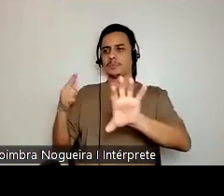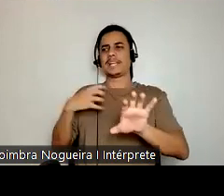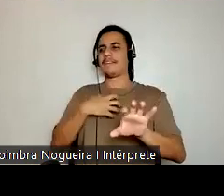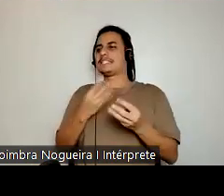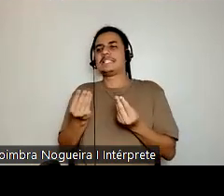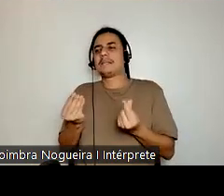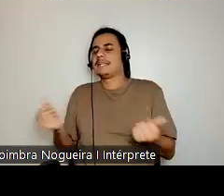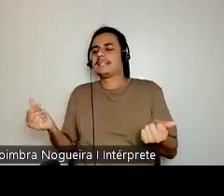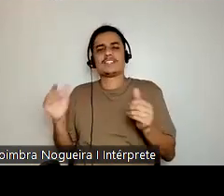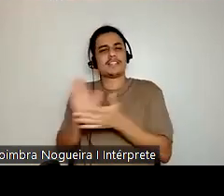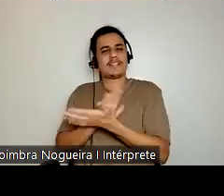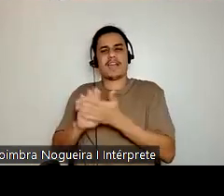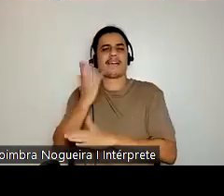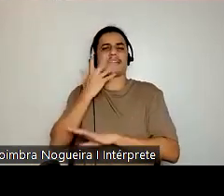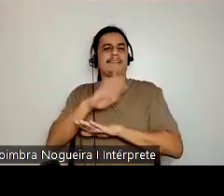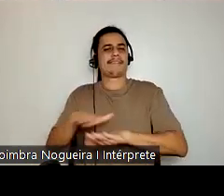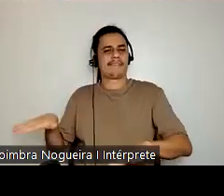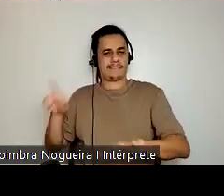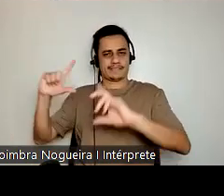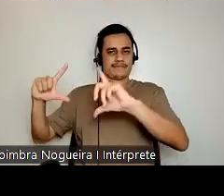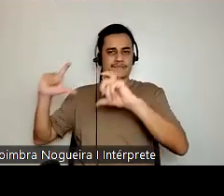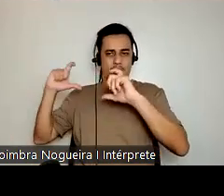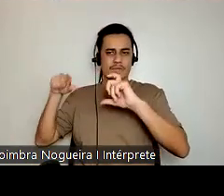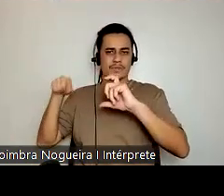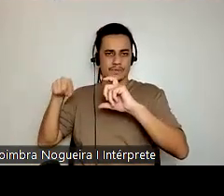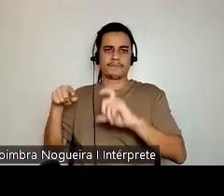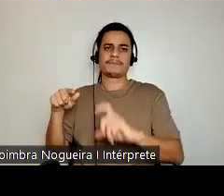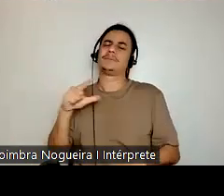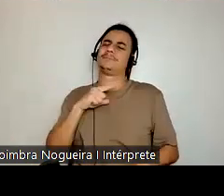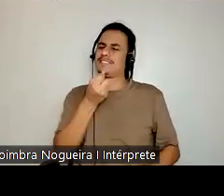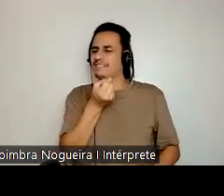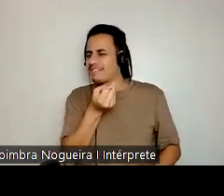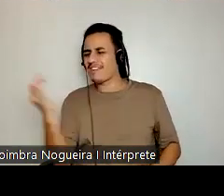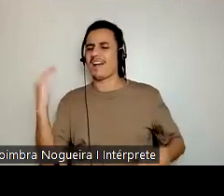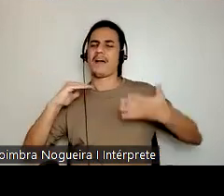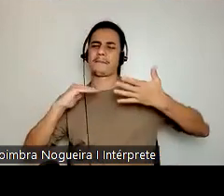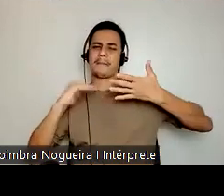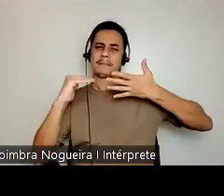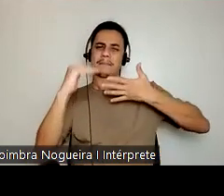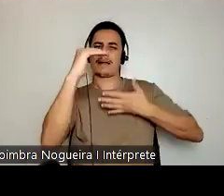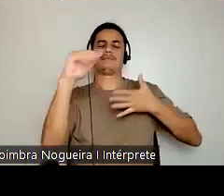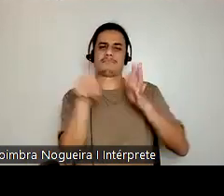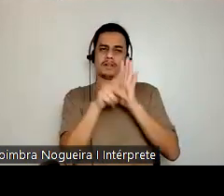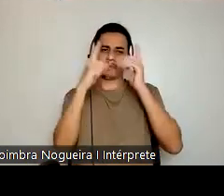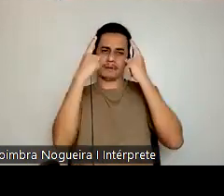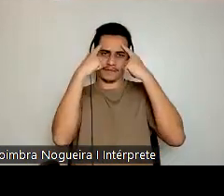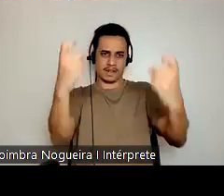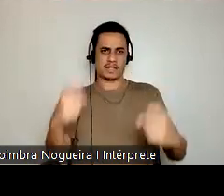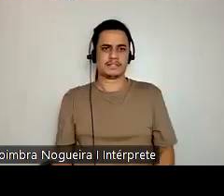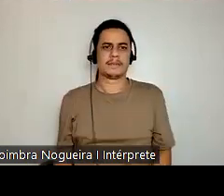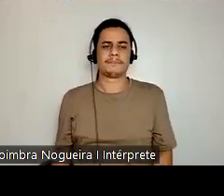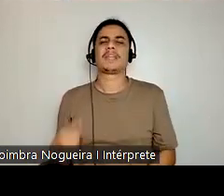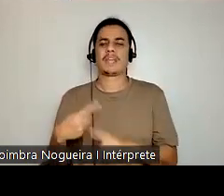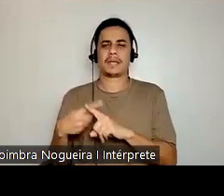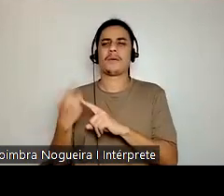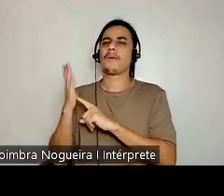pela criança ali naquele contexto. Então, como eu disse, existem vários níveis de violência. E aí, por que eu trago esse exemplo